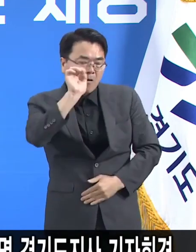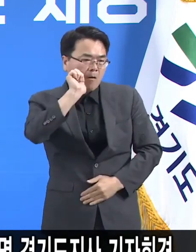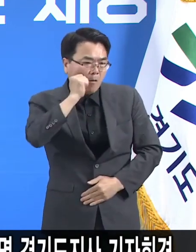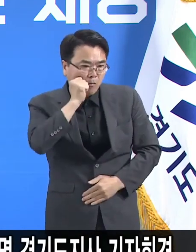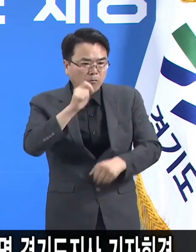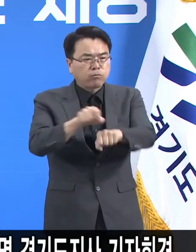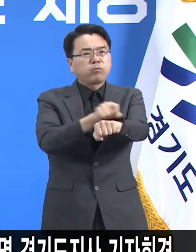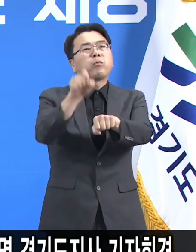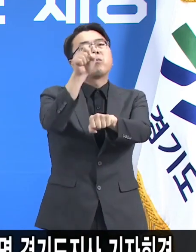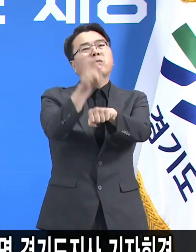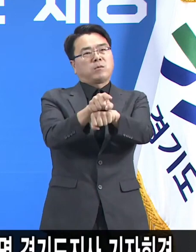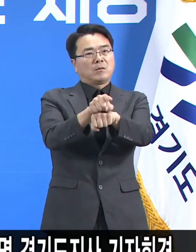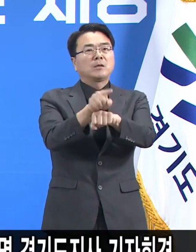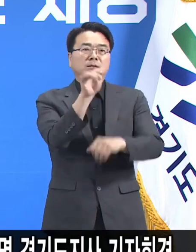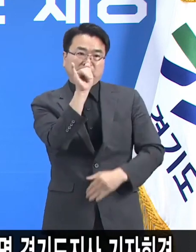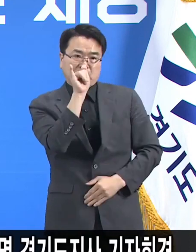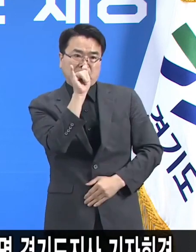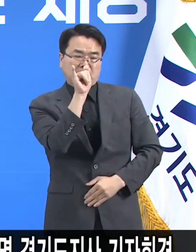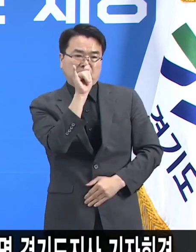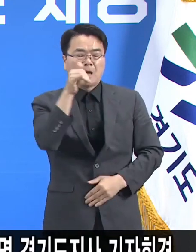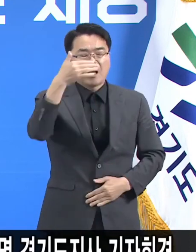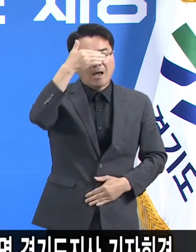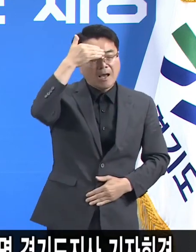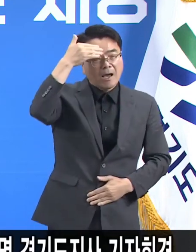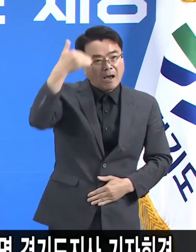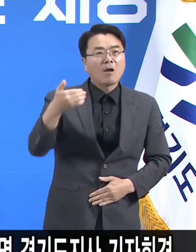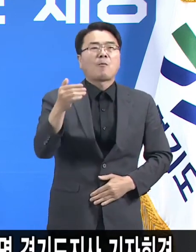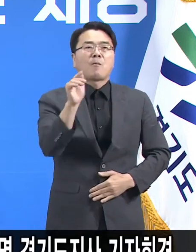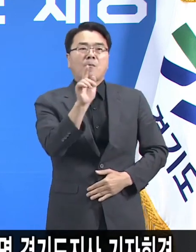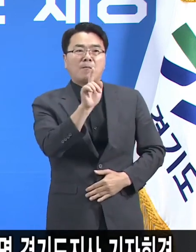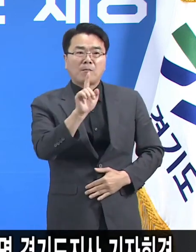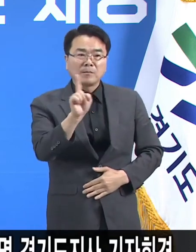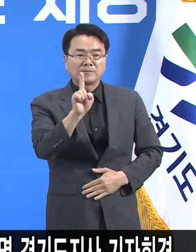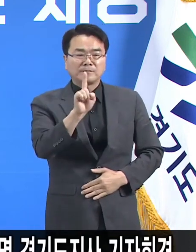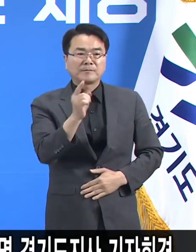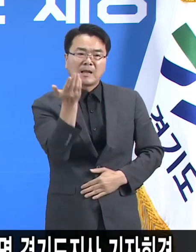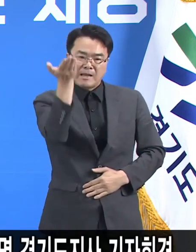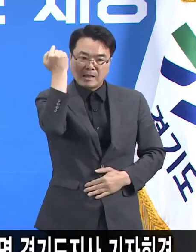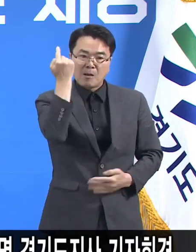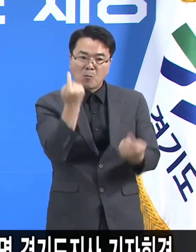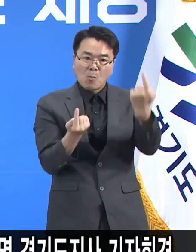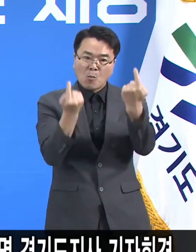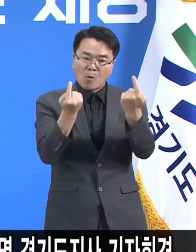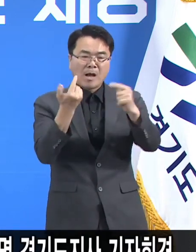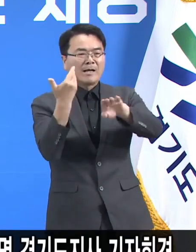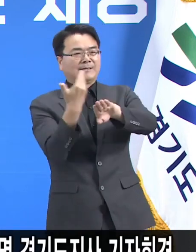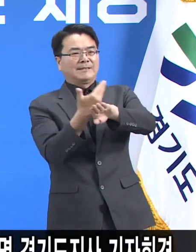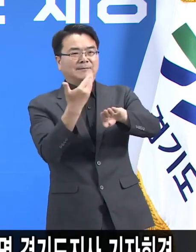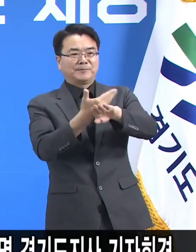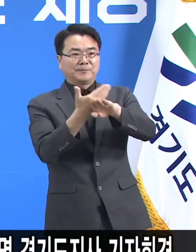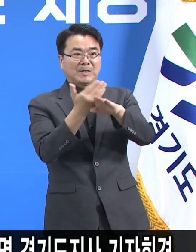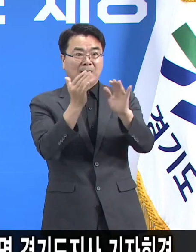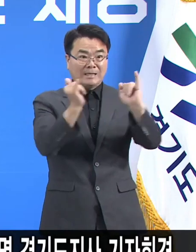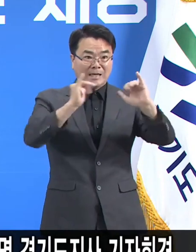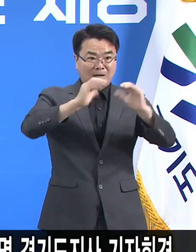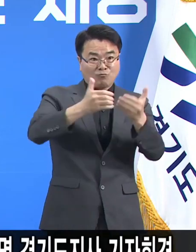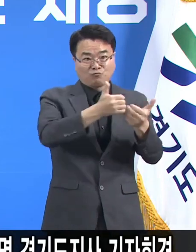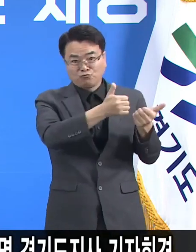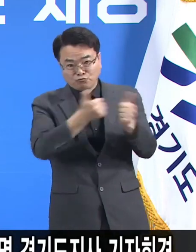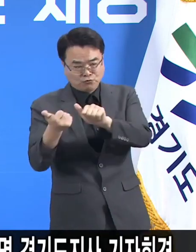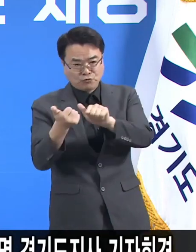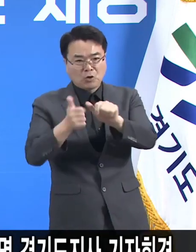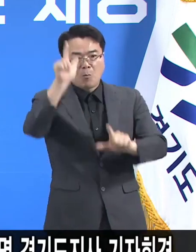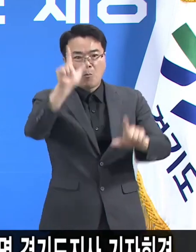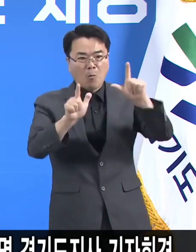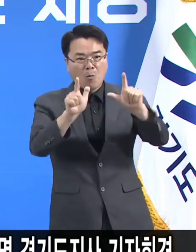특성이 있습니다. 그나마 다행스러운 점은 기존과 달리 치명률이 매우 낮아져서